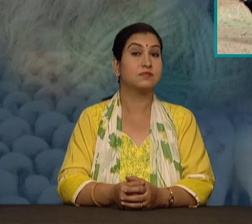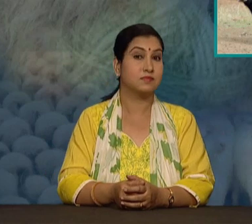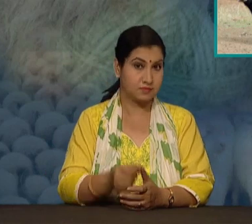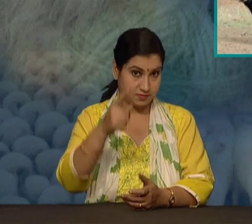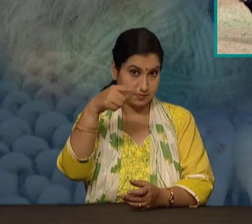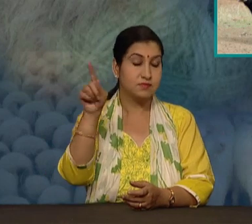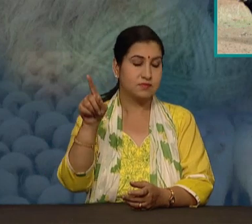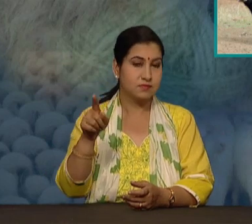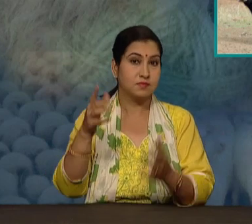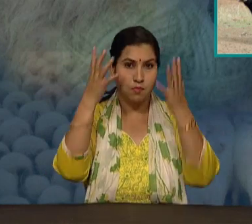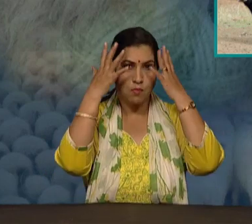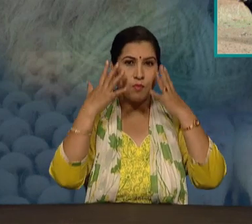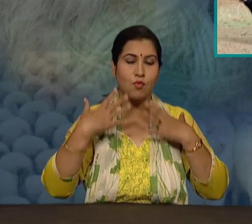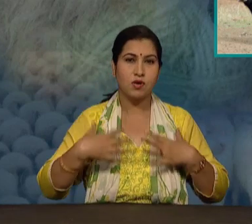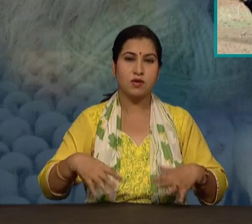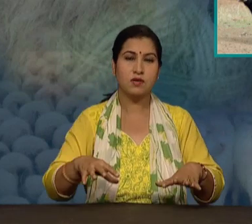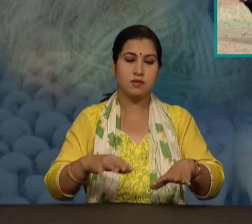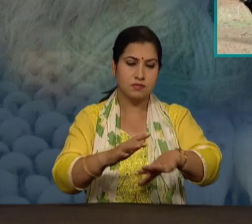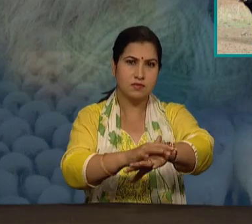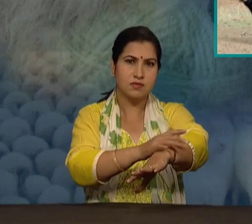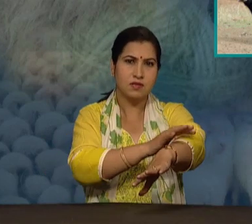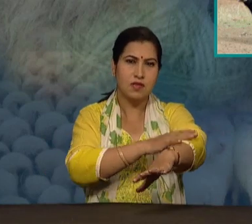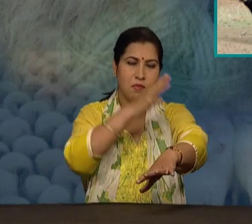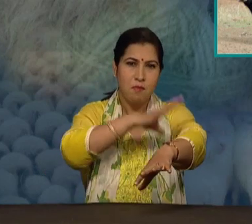शरीर पर धेर सारे बाल